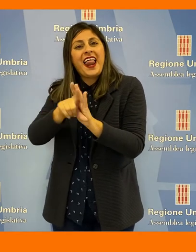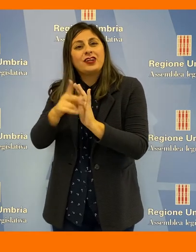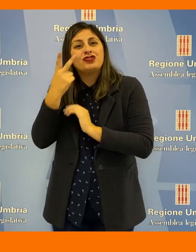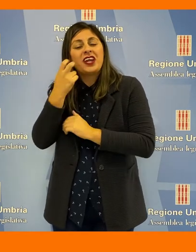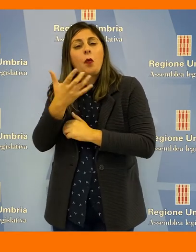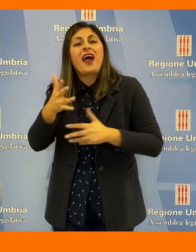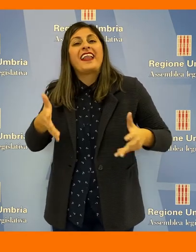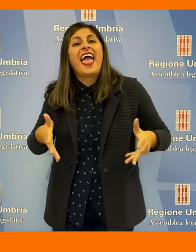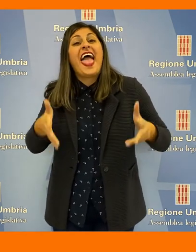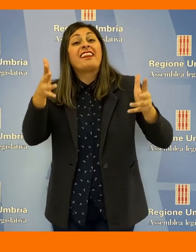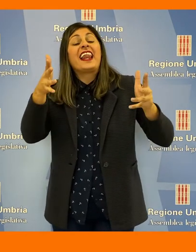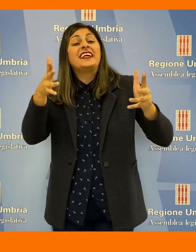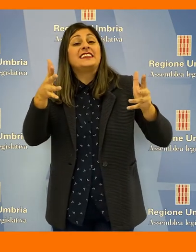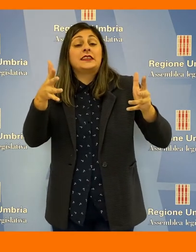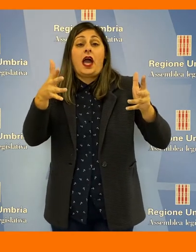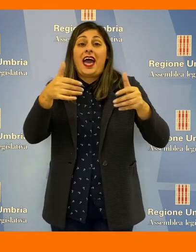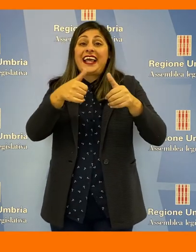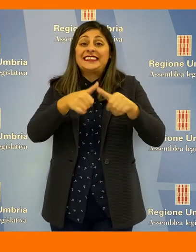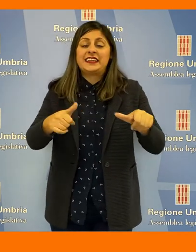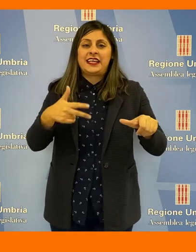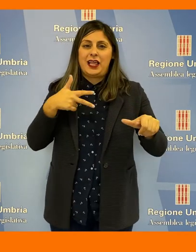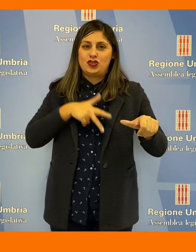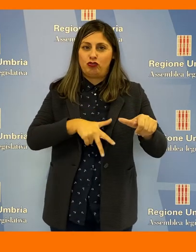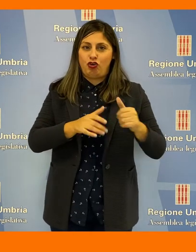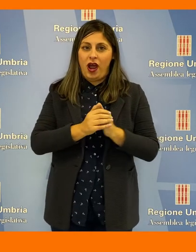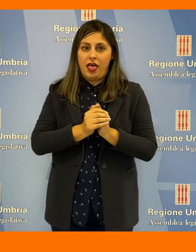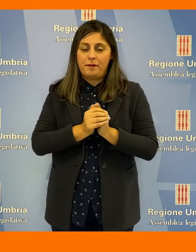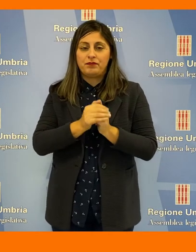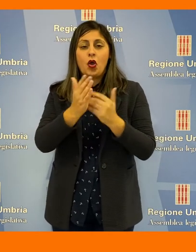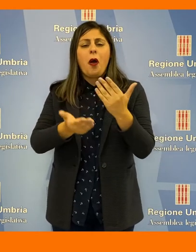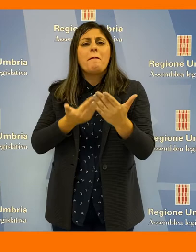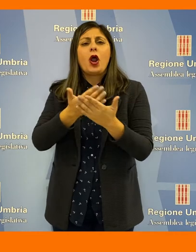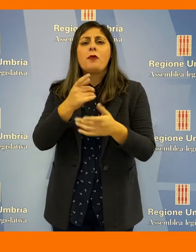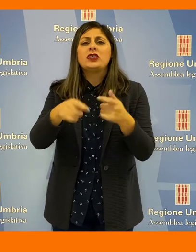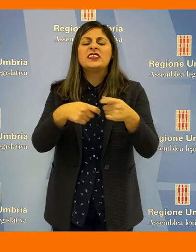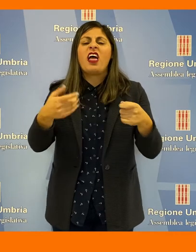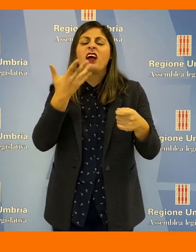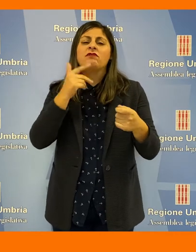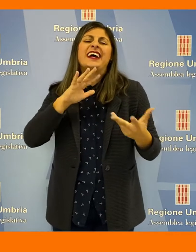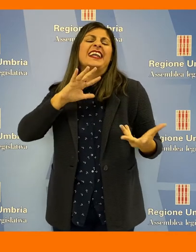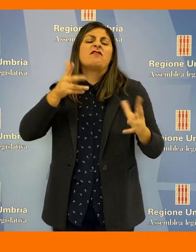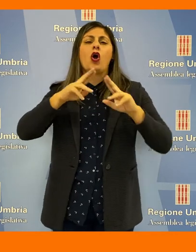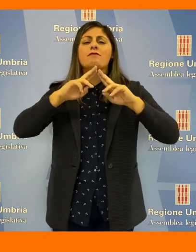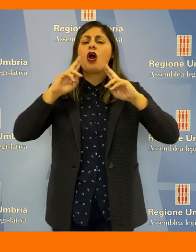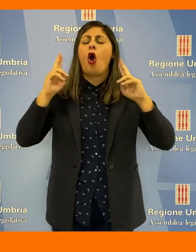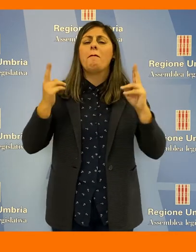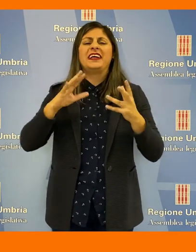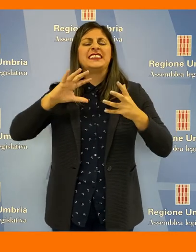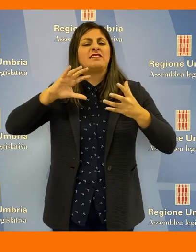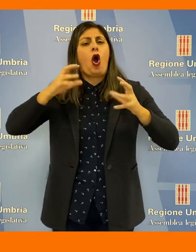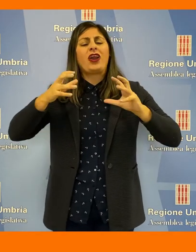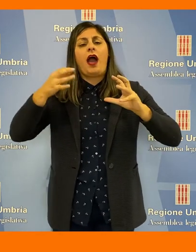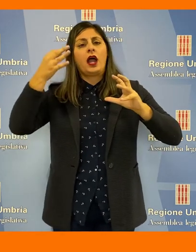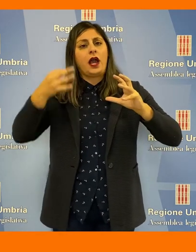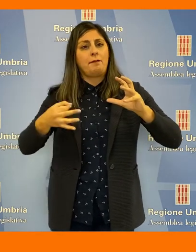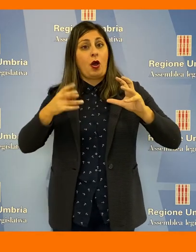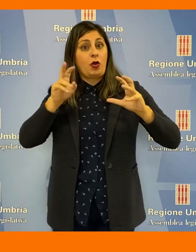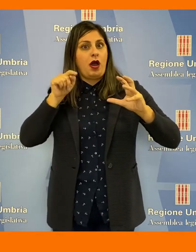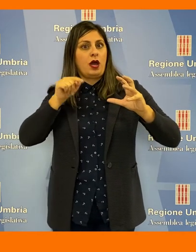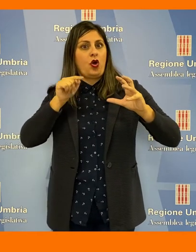ciascun partito proponente proposte di legge aventi ad oggetto l'edilizia residenziale e sociale. La proposta della Lega concerne una